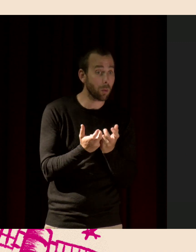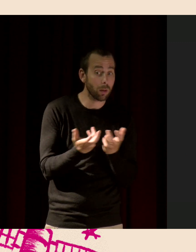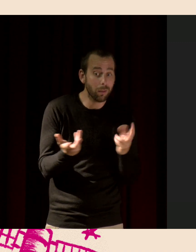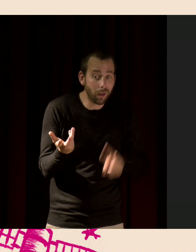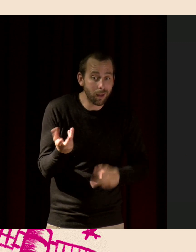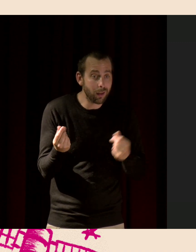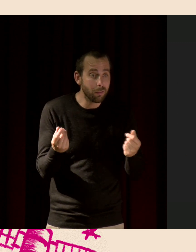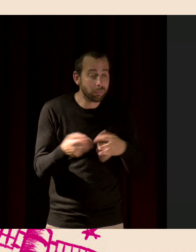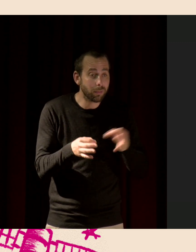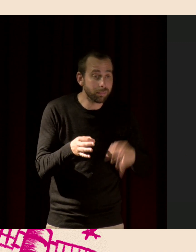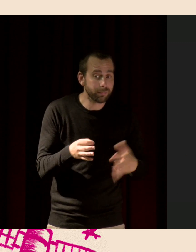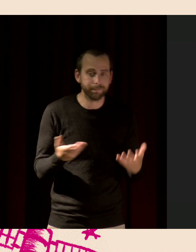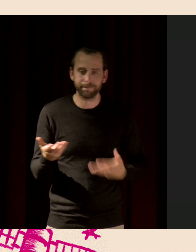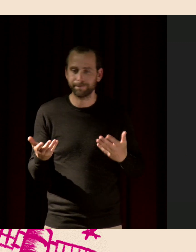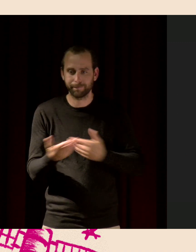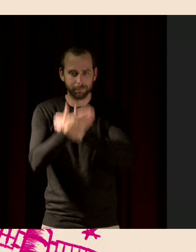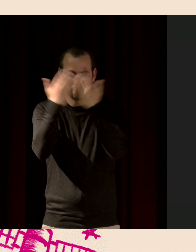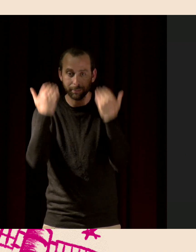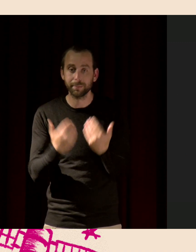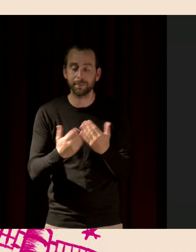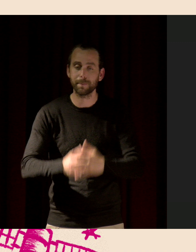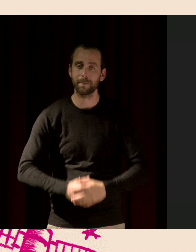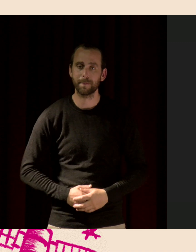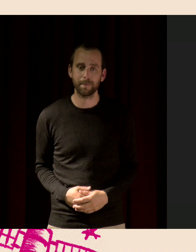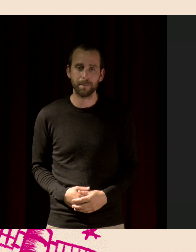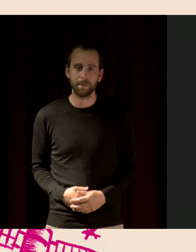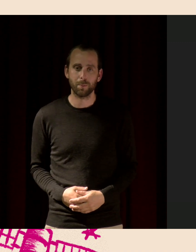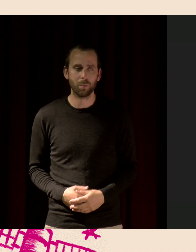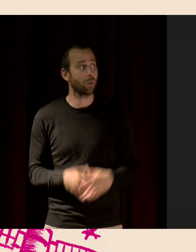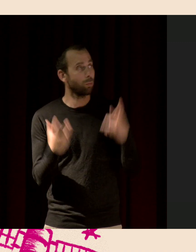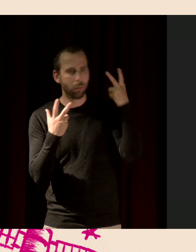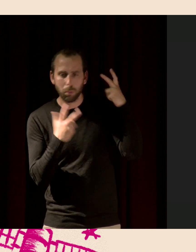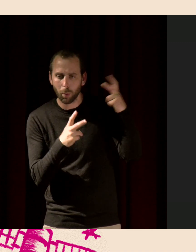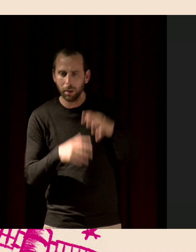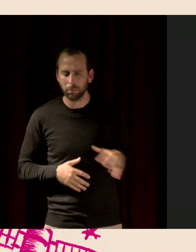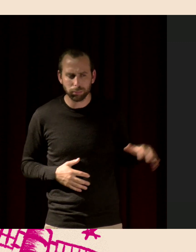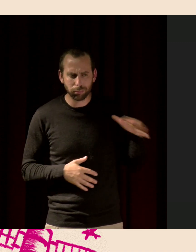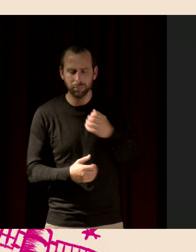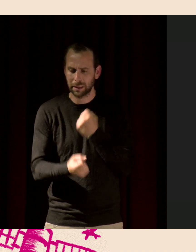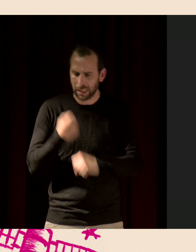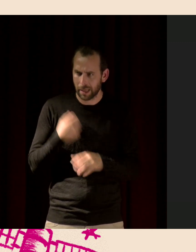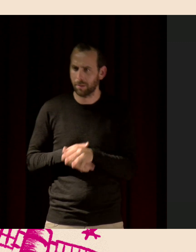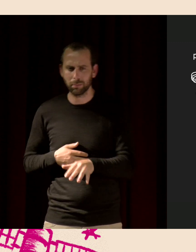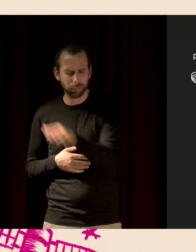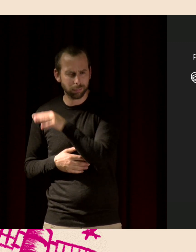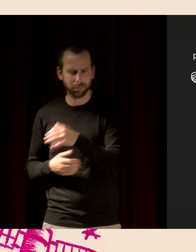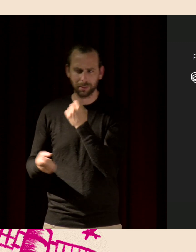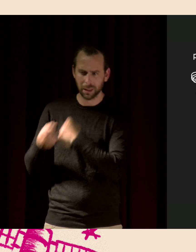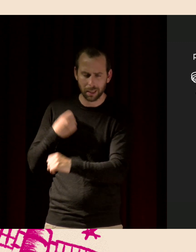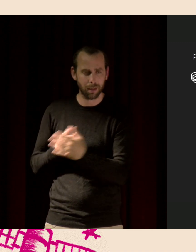Alors, qu'est-ce qu'on peut faire contre ce bruit qui nous gêne et qui gêne les autres ? Alors,'est difficile.